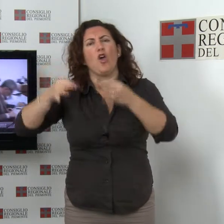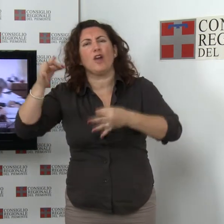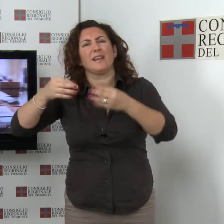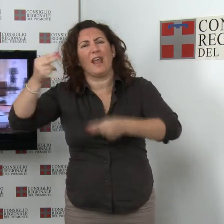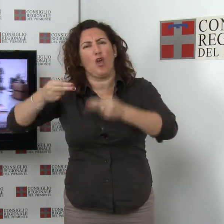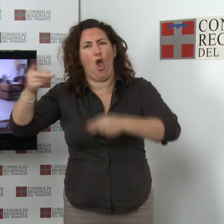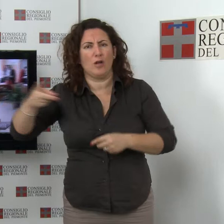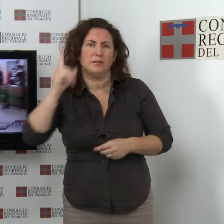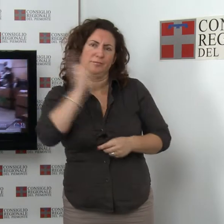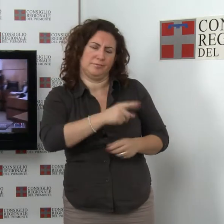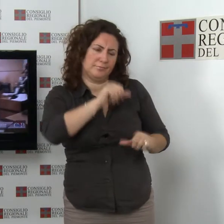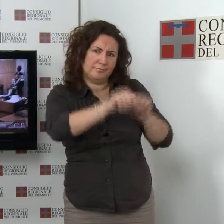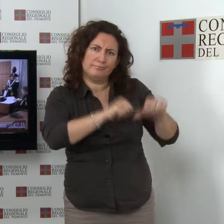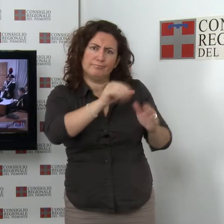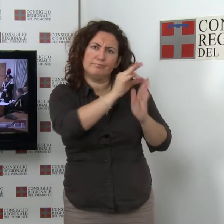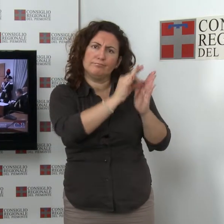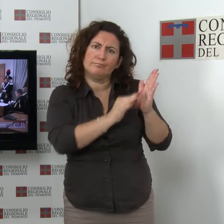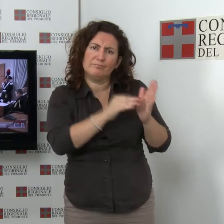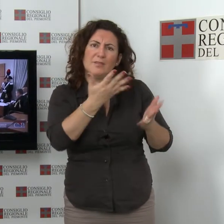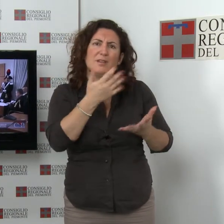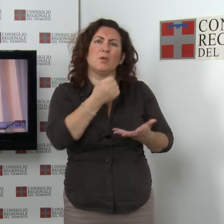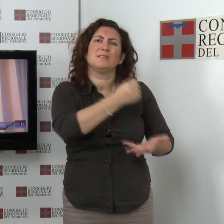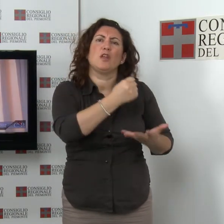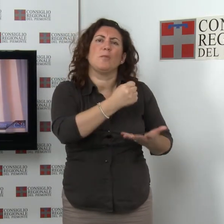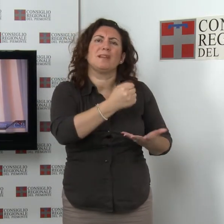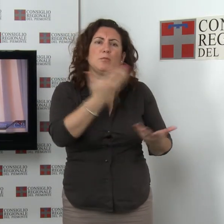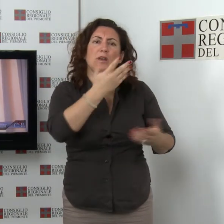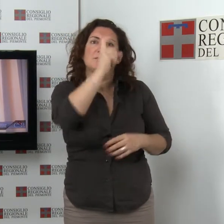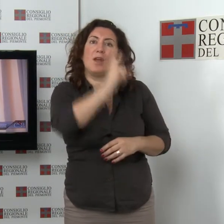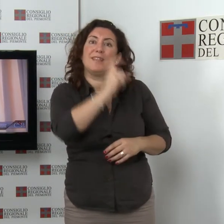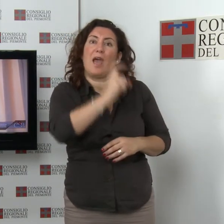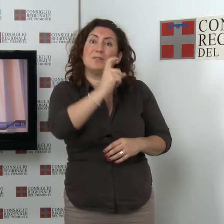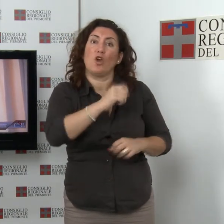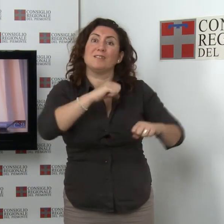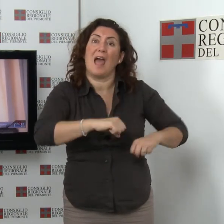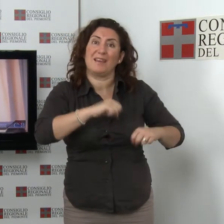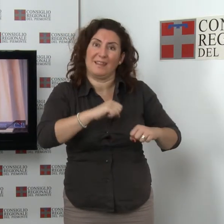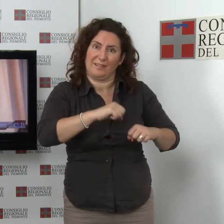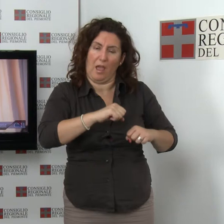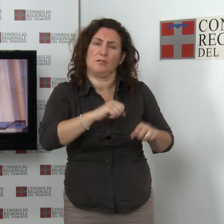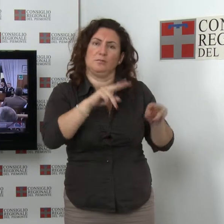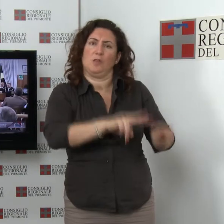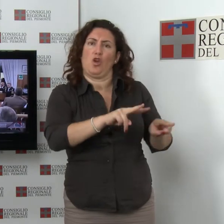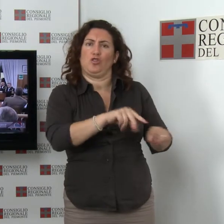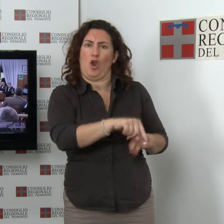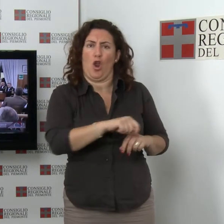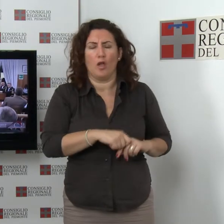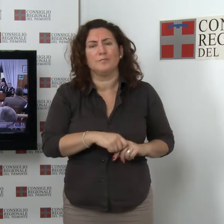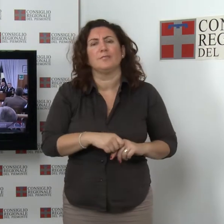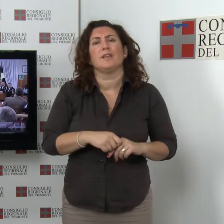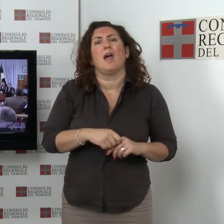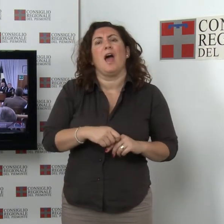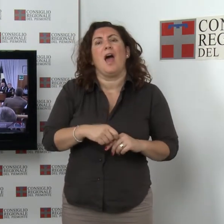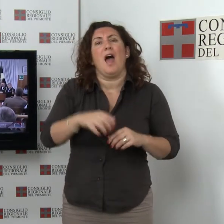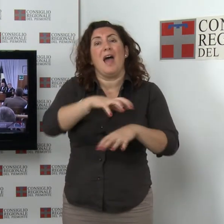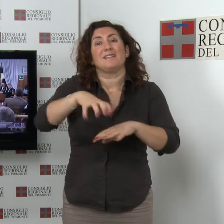solo nello stato patrimoniale, come il debito della sanità. L'assessore al bilancio Picchetto ha assicurato la totale copertura